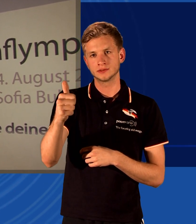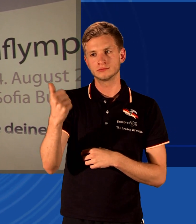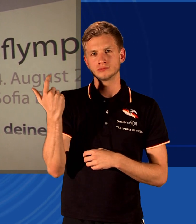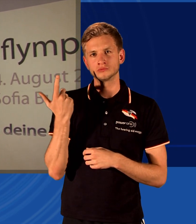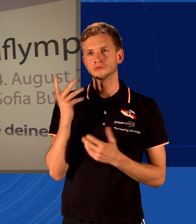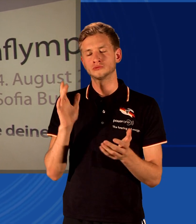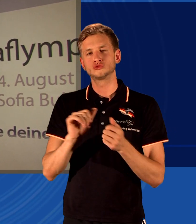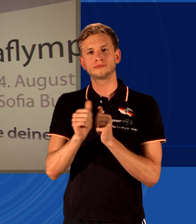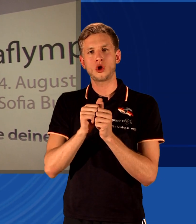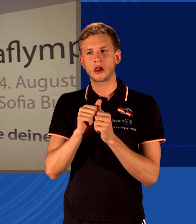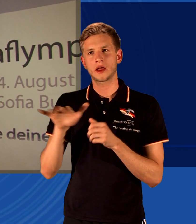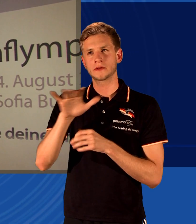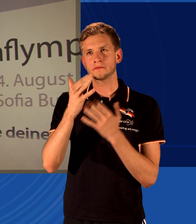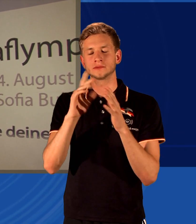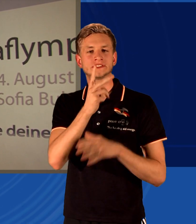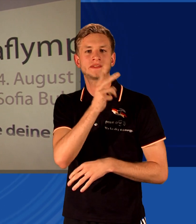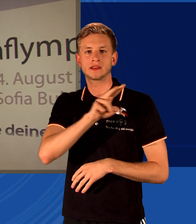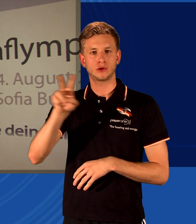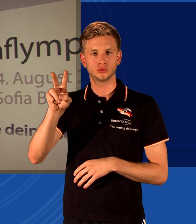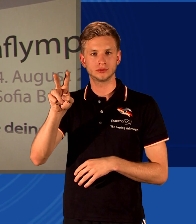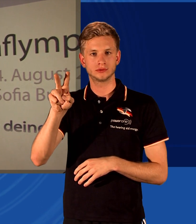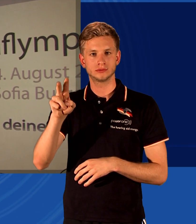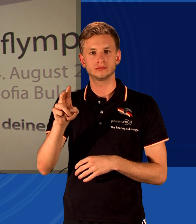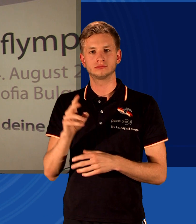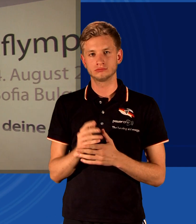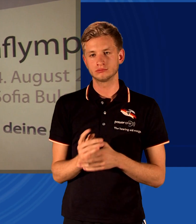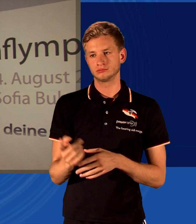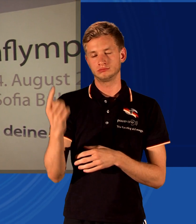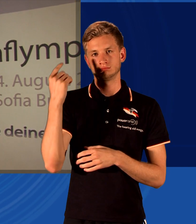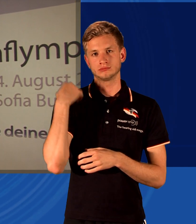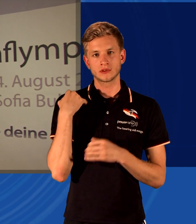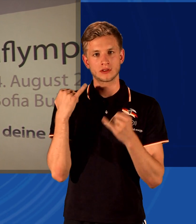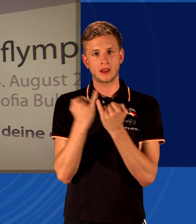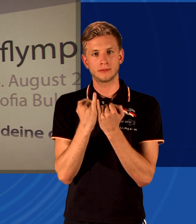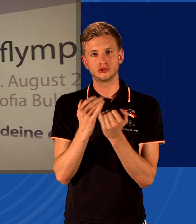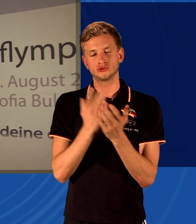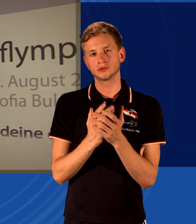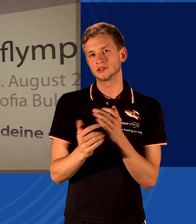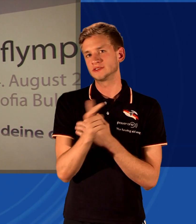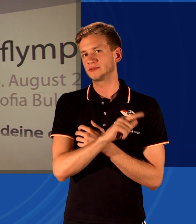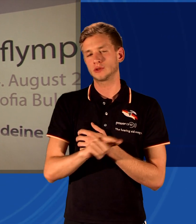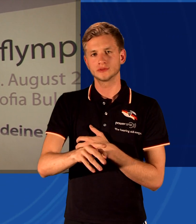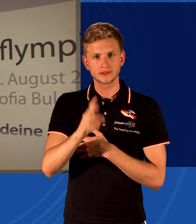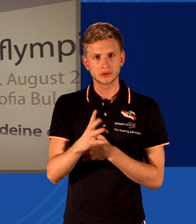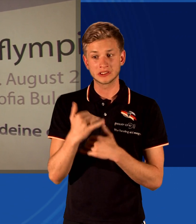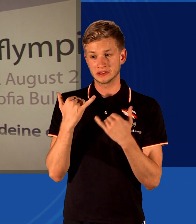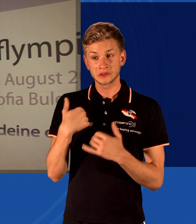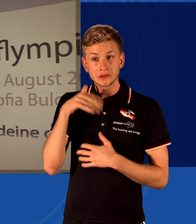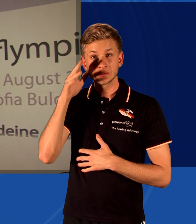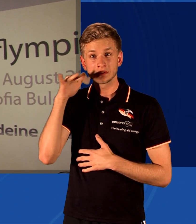in Taipei 2009 schon 2400. Und hier, sagt man, sind Anmeldezahlen von